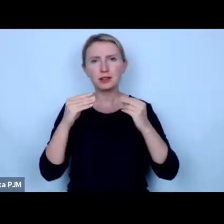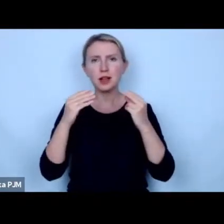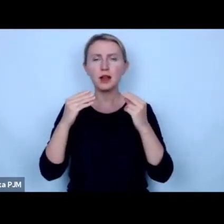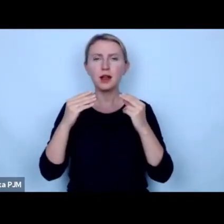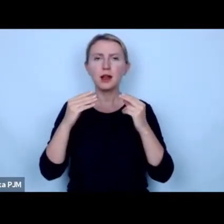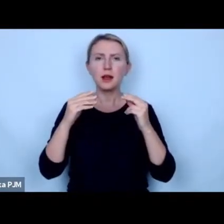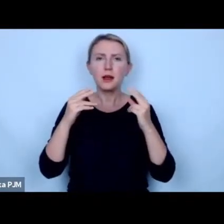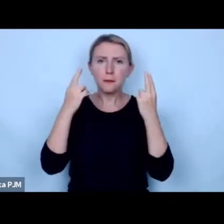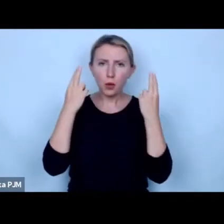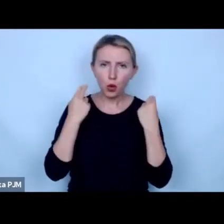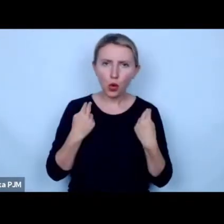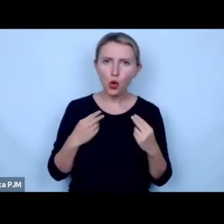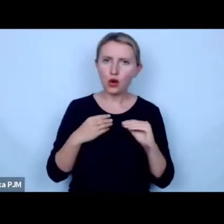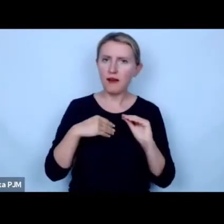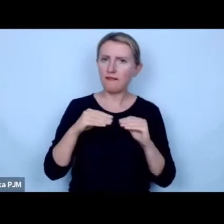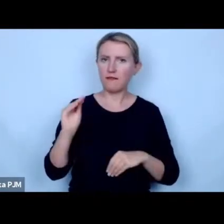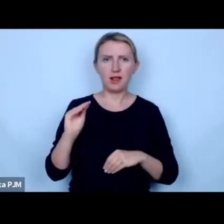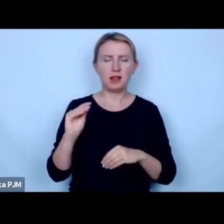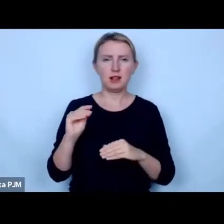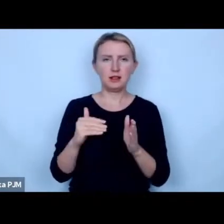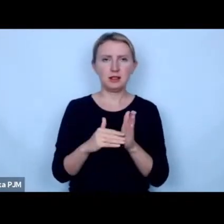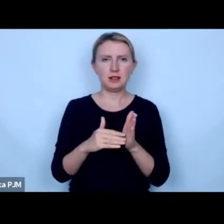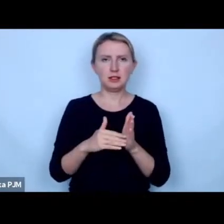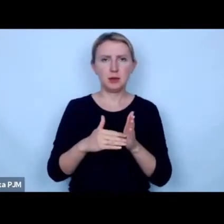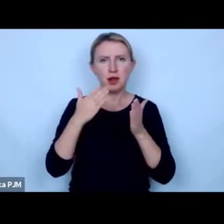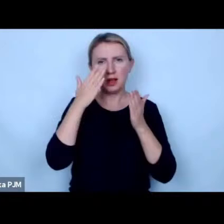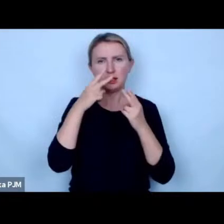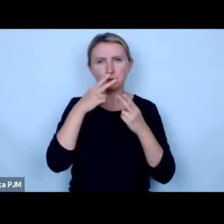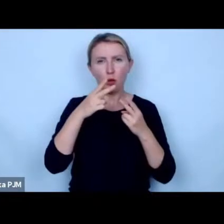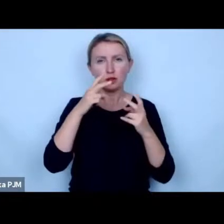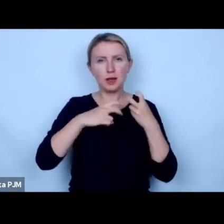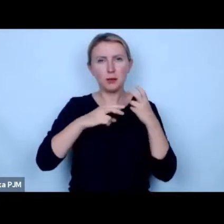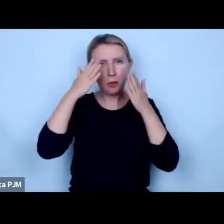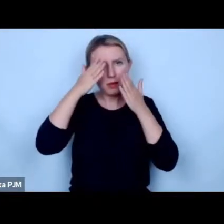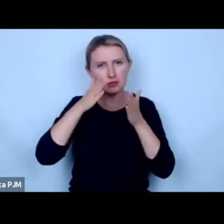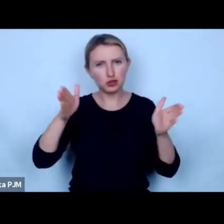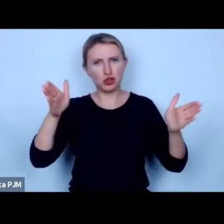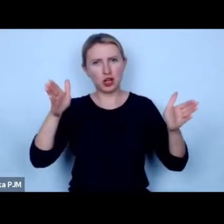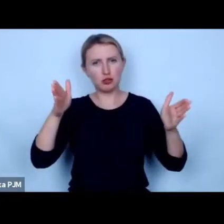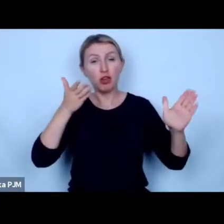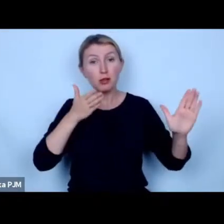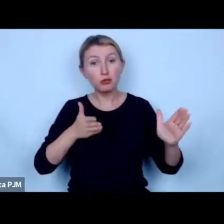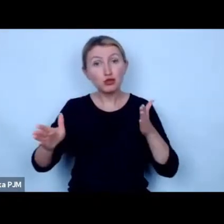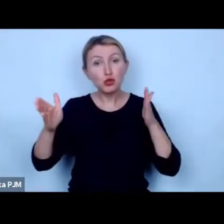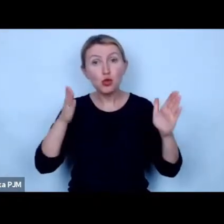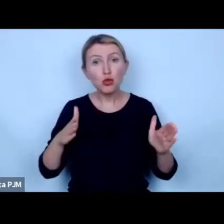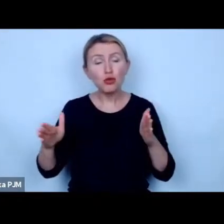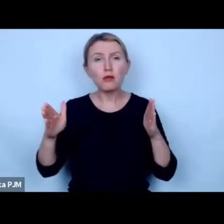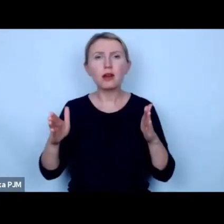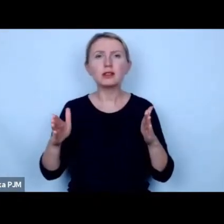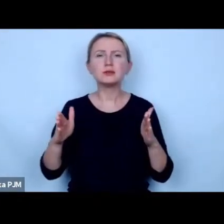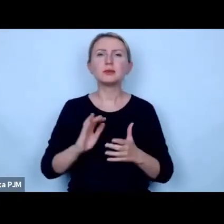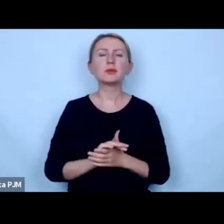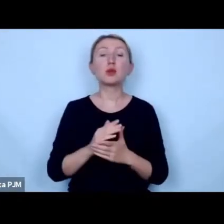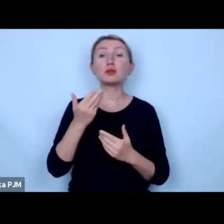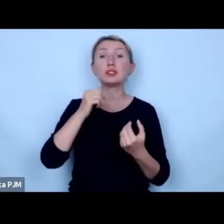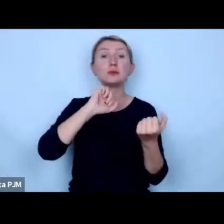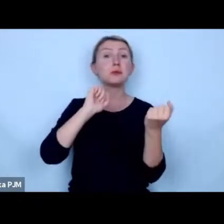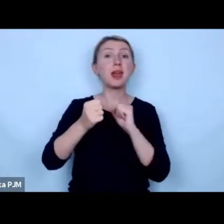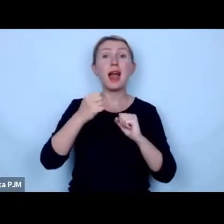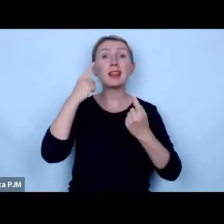i spojrzeć szerzej na problem i przygotować nie będzie zmiany